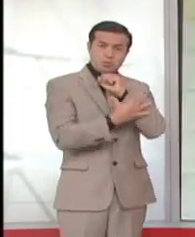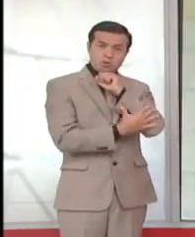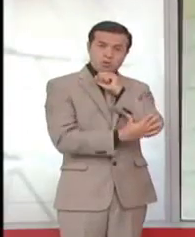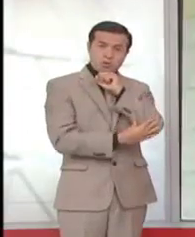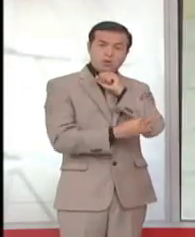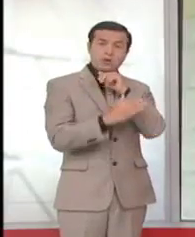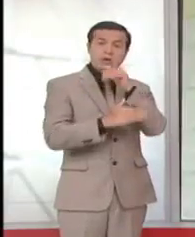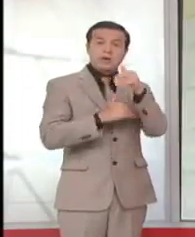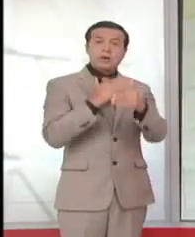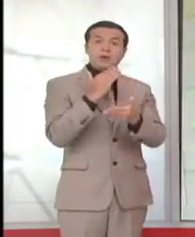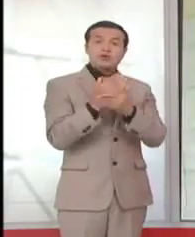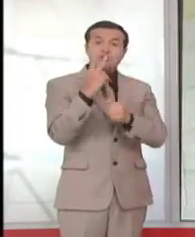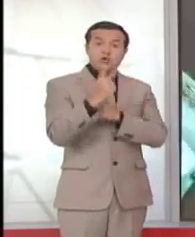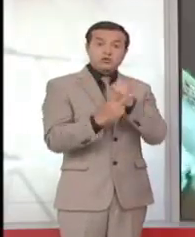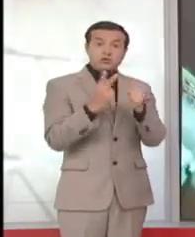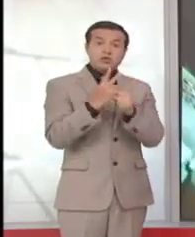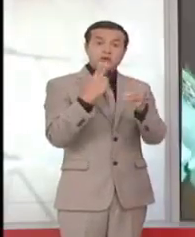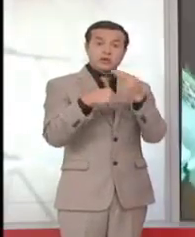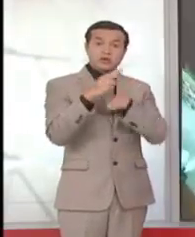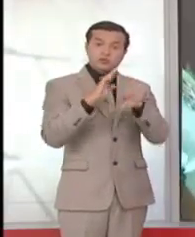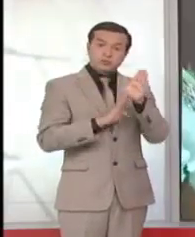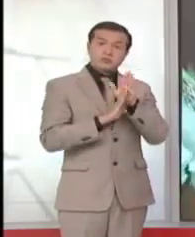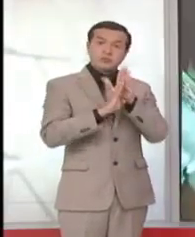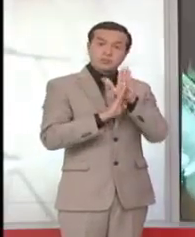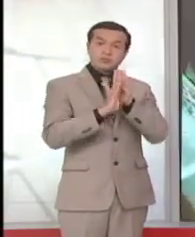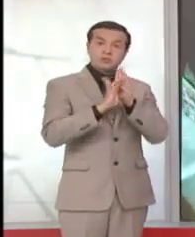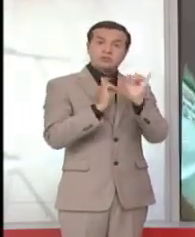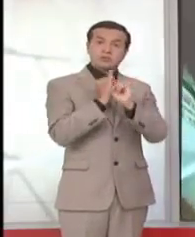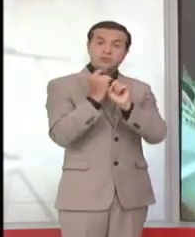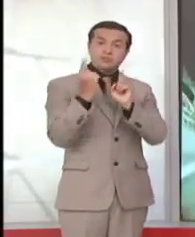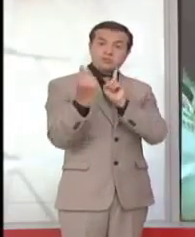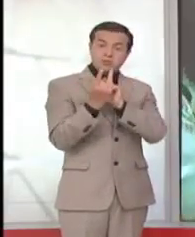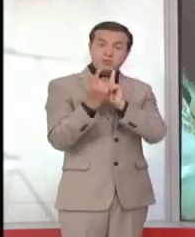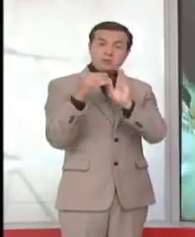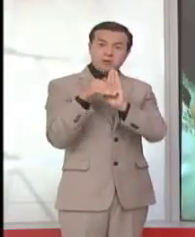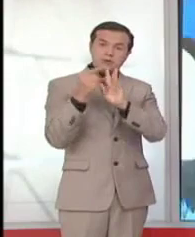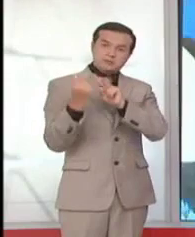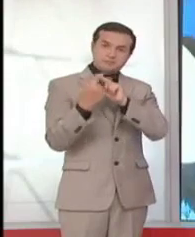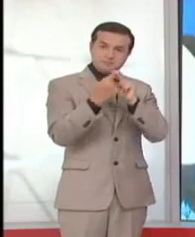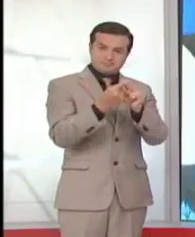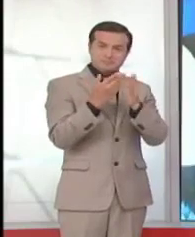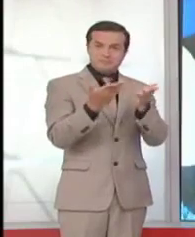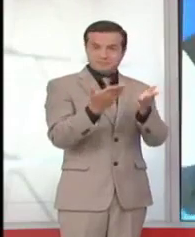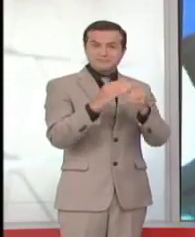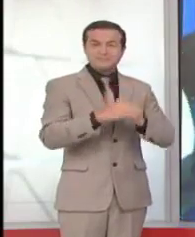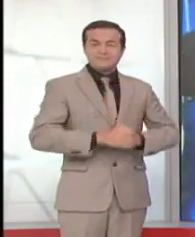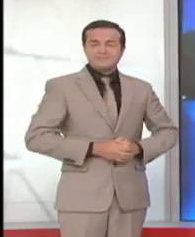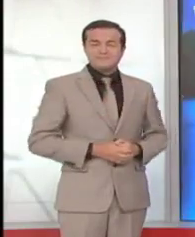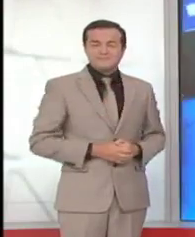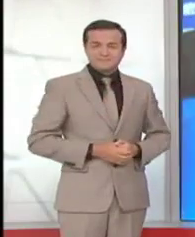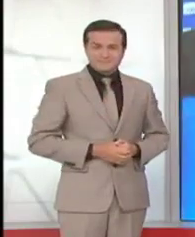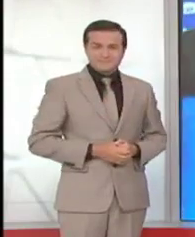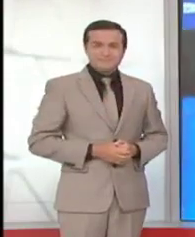de serlo tras dos años de acercarse a una institución de microfinanzas. Verónica Rivadeneira, Medios Públicos.